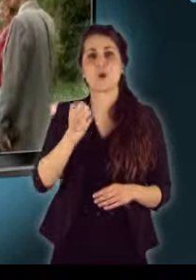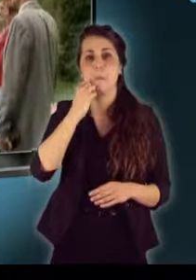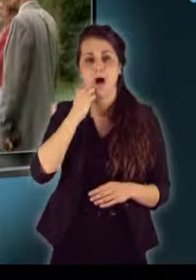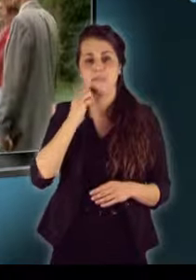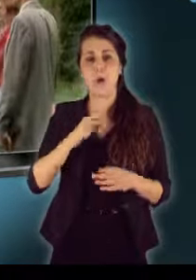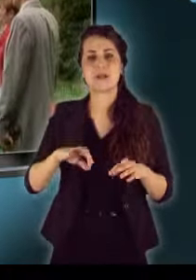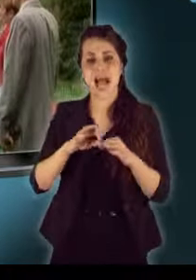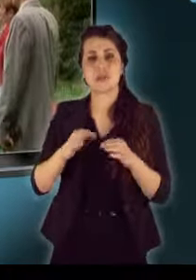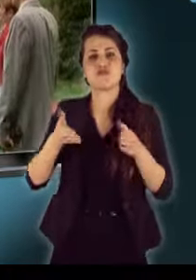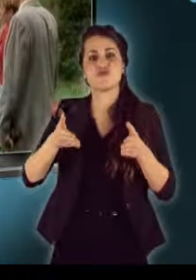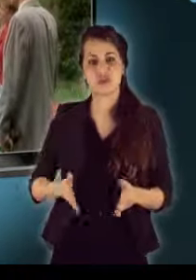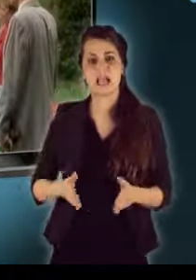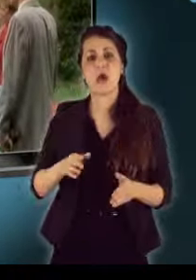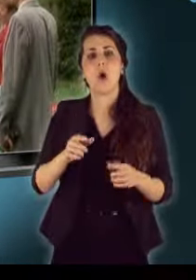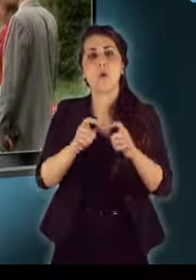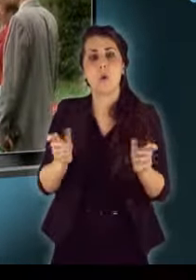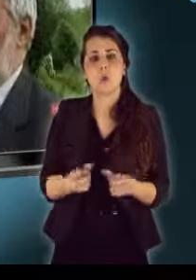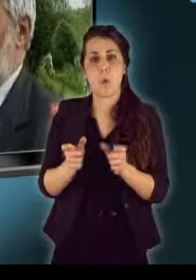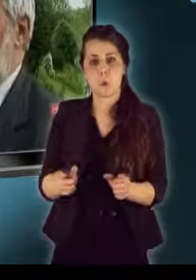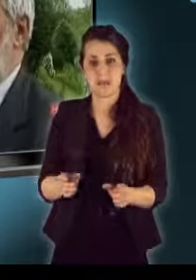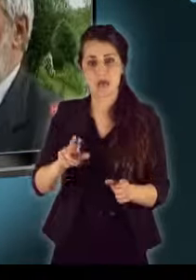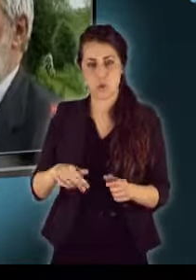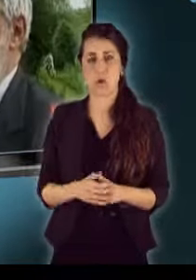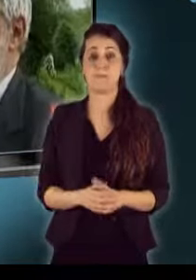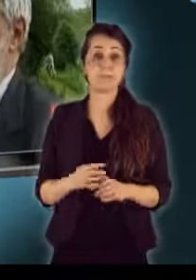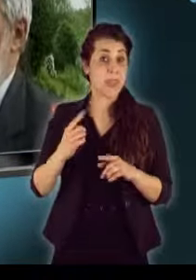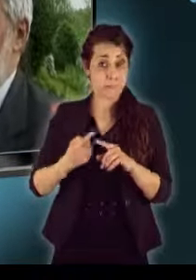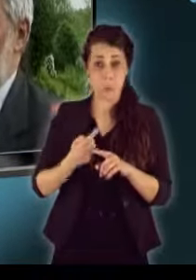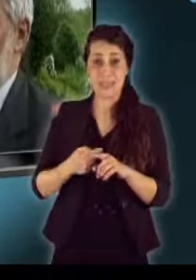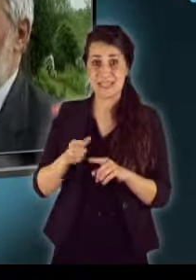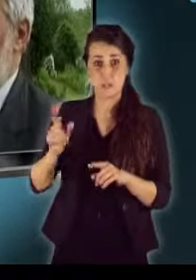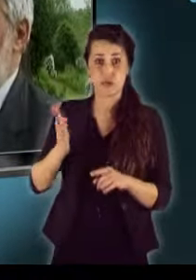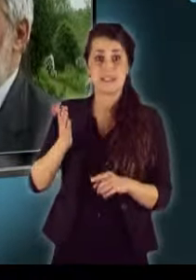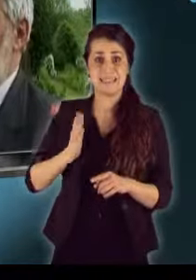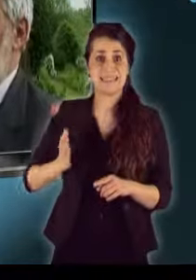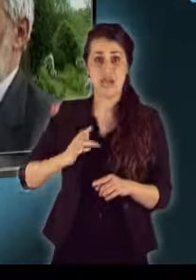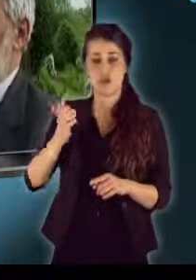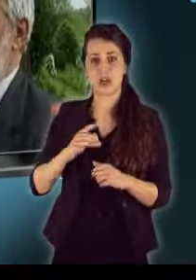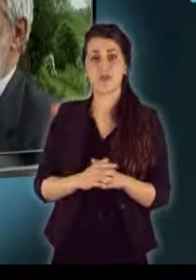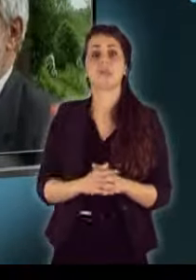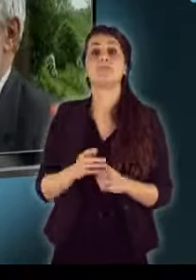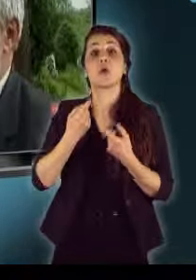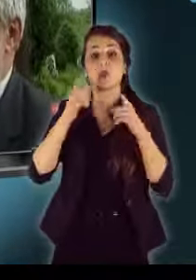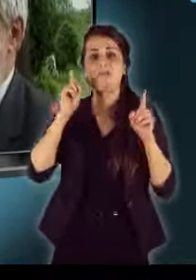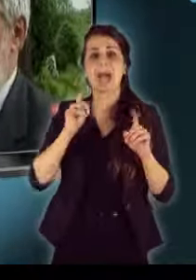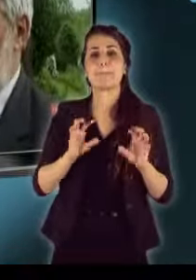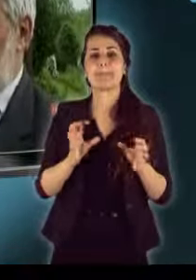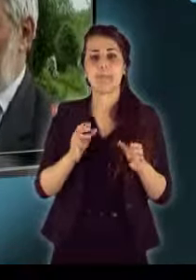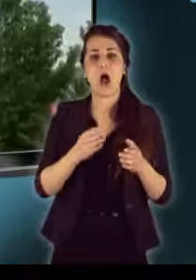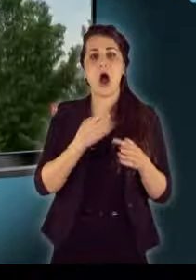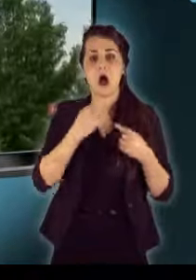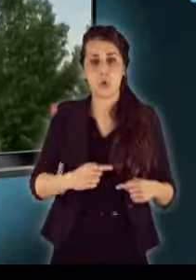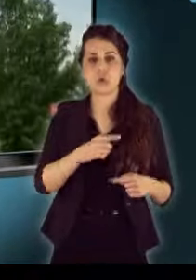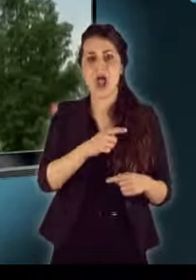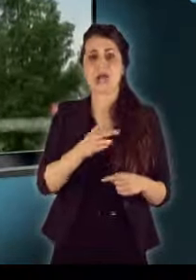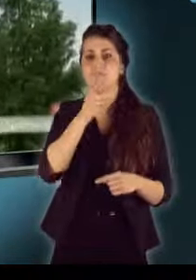megkoszorúzásáról a magyar magazin riportere. Politikusnak lehet tisztességesnek is lenni. A szlovák médiahatóságnál bepanaszolták